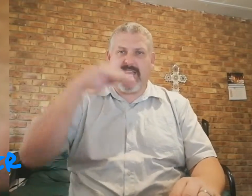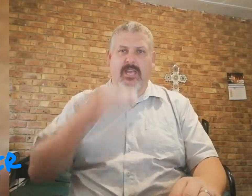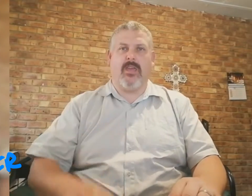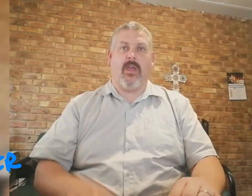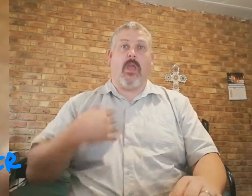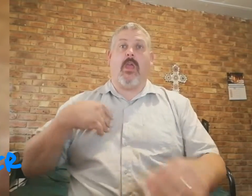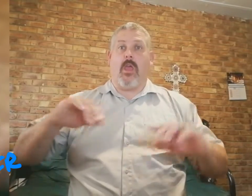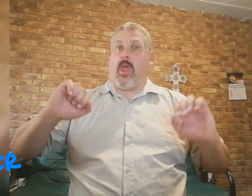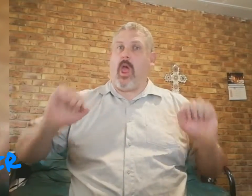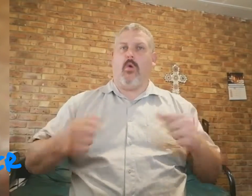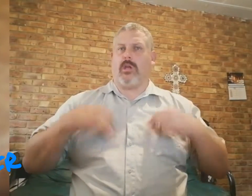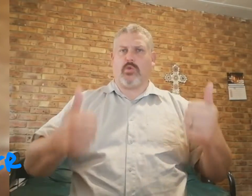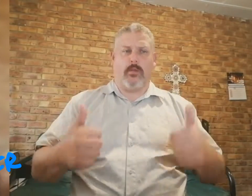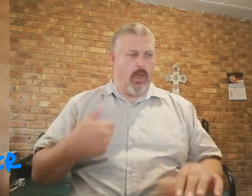siek, gauw gezond,